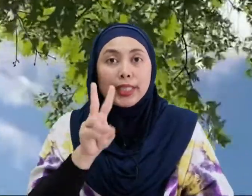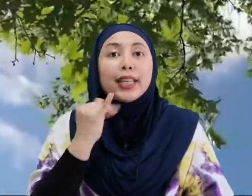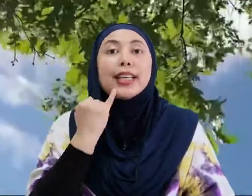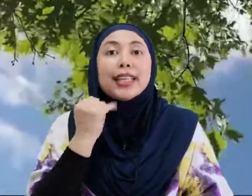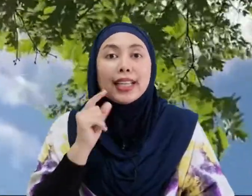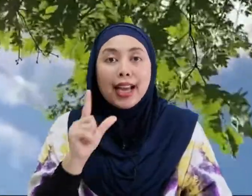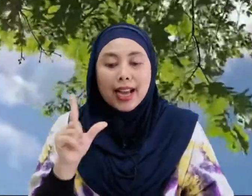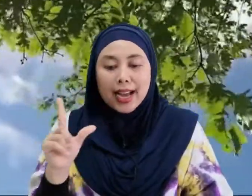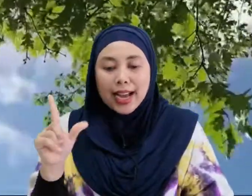ialah